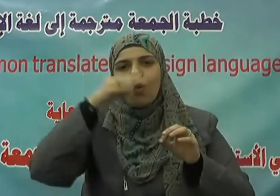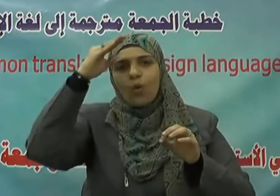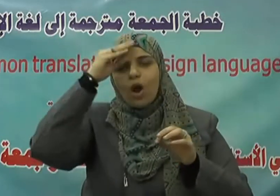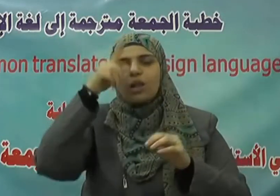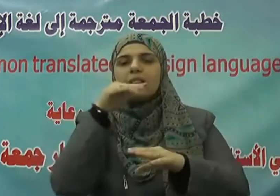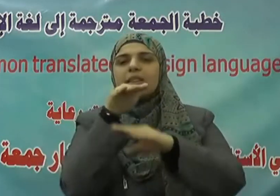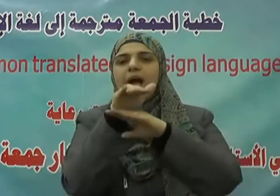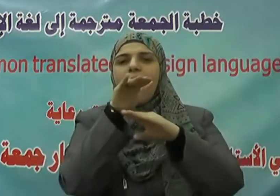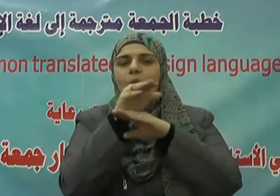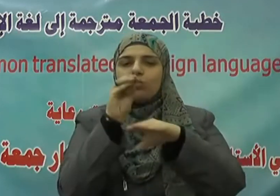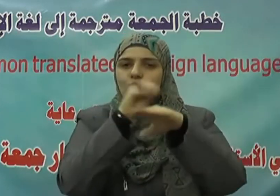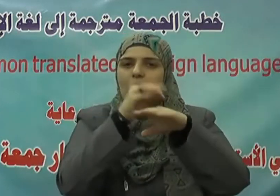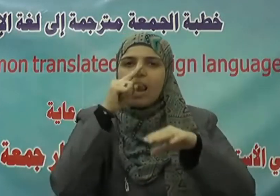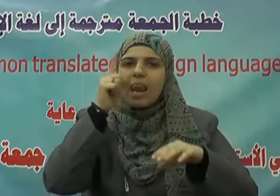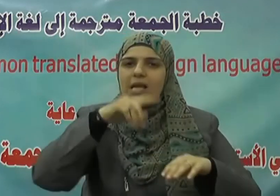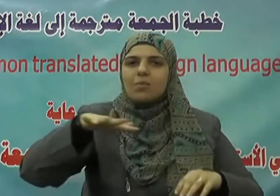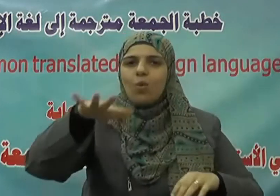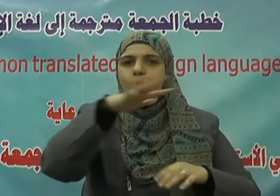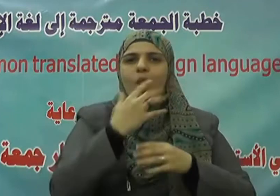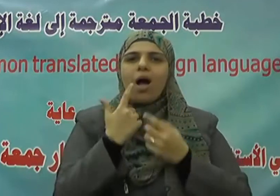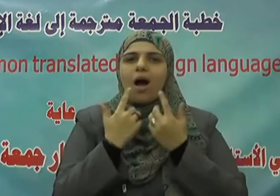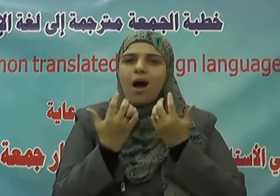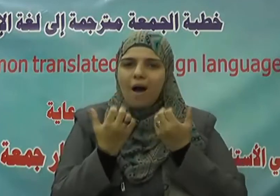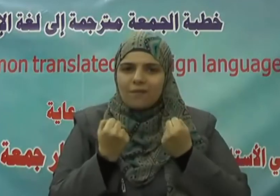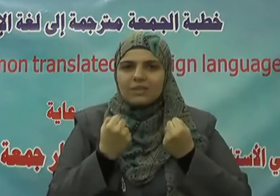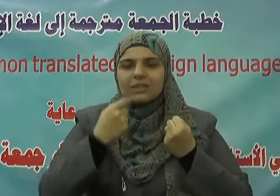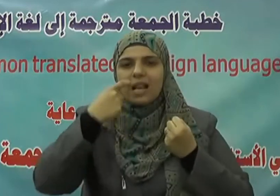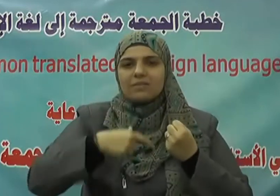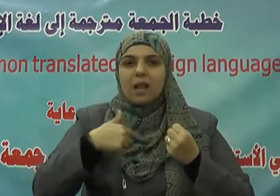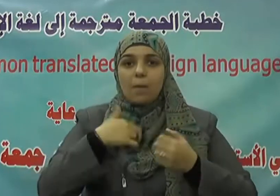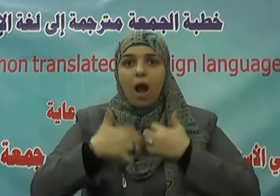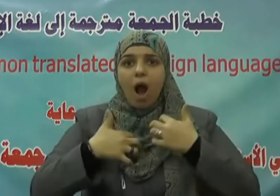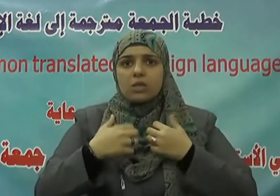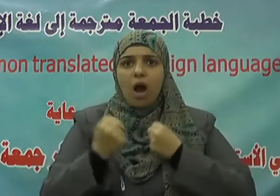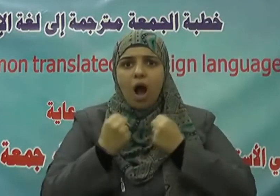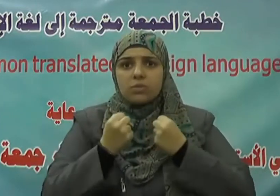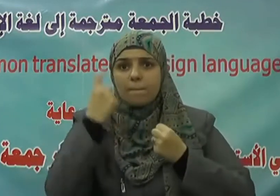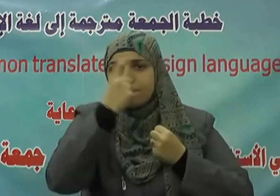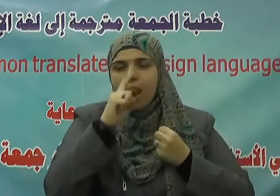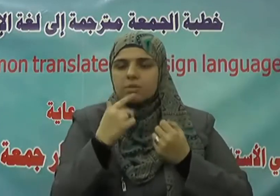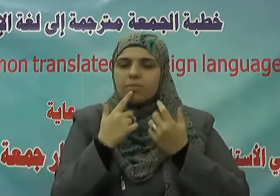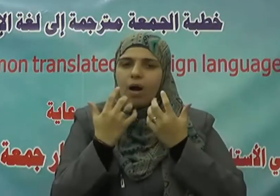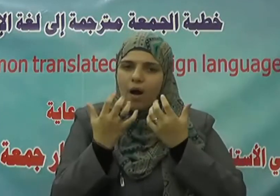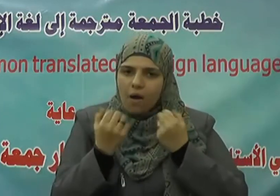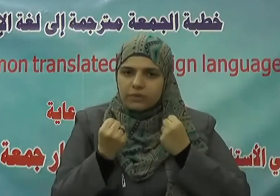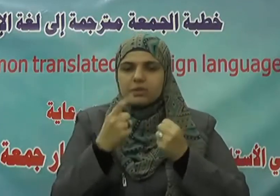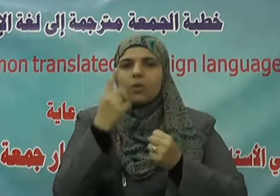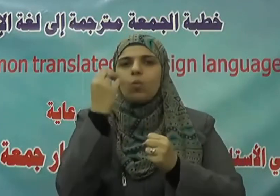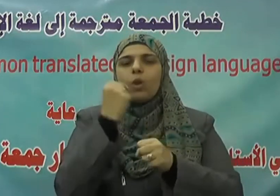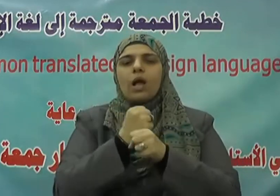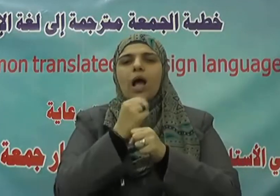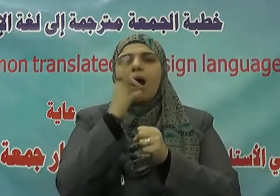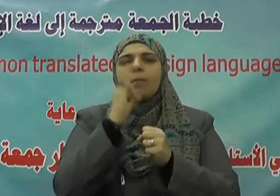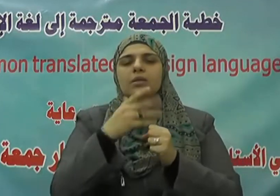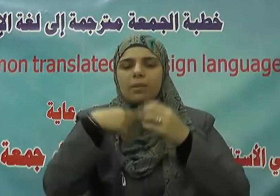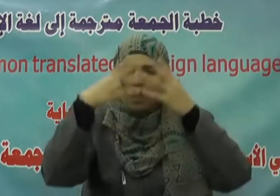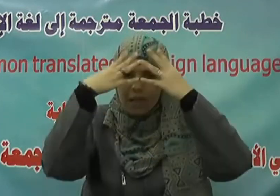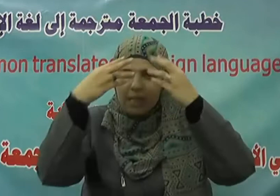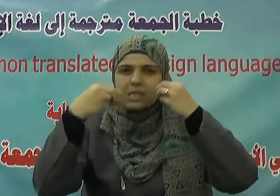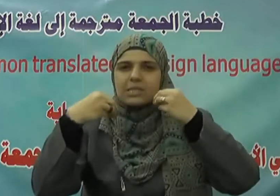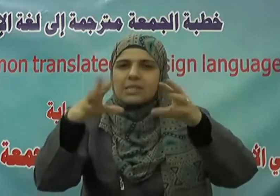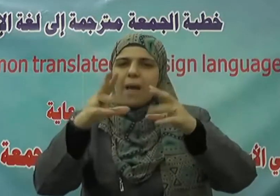إلى ضبط النفس وكظم الغيظ وسلوك سبيل الصفح والعفو